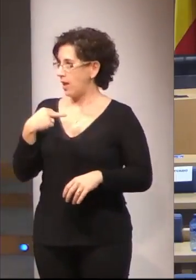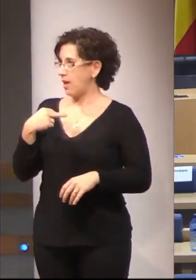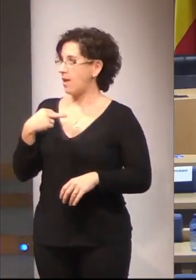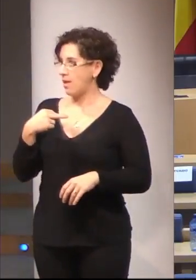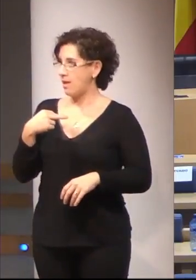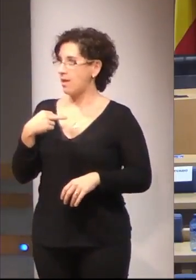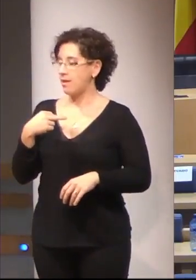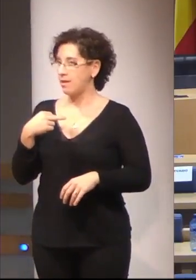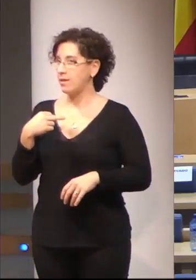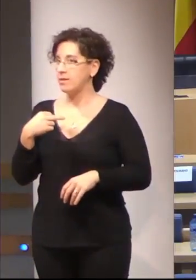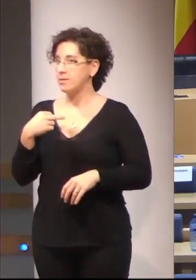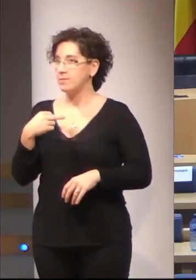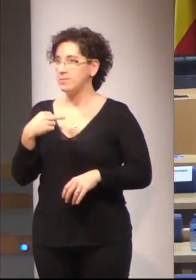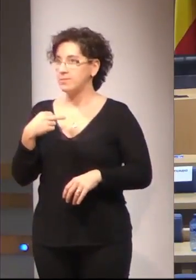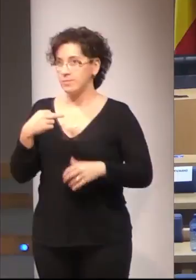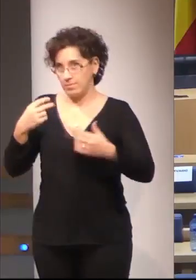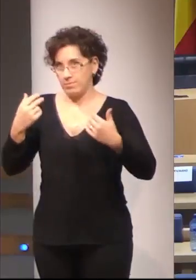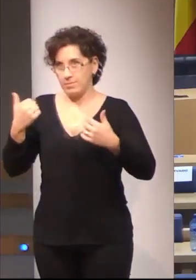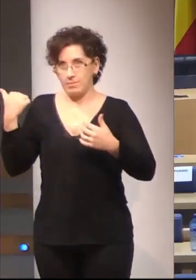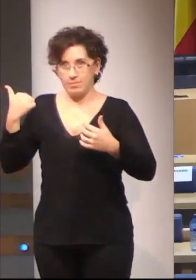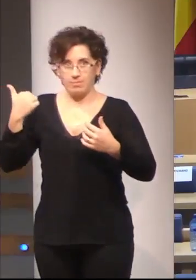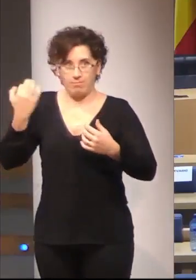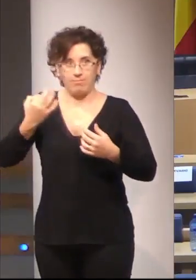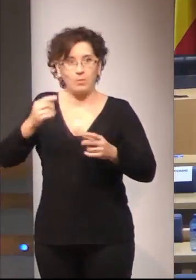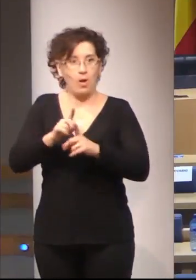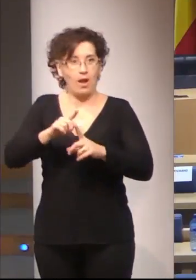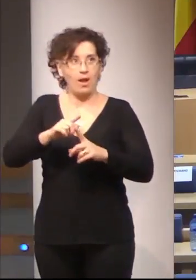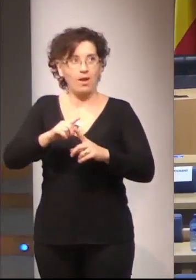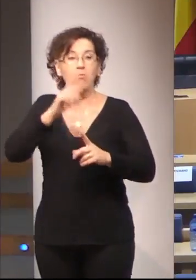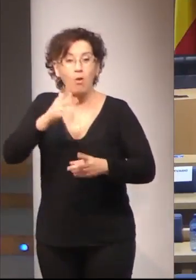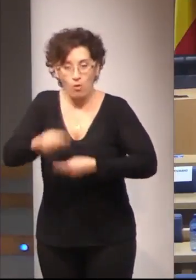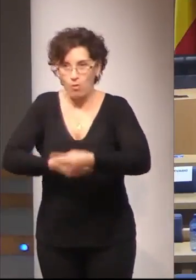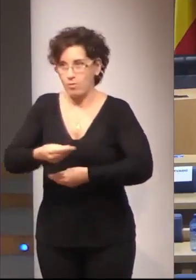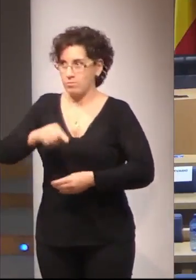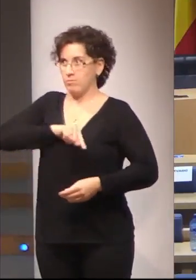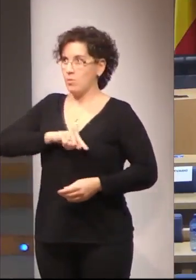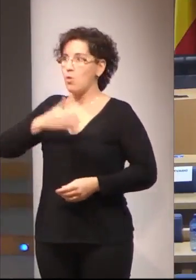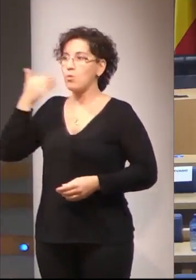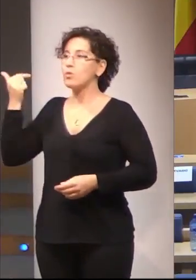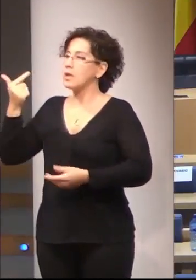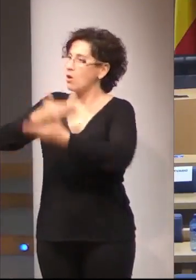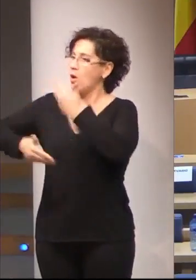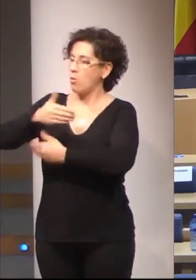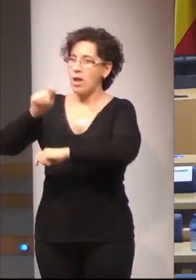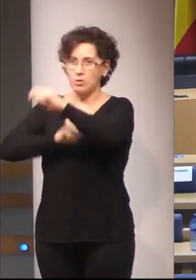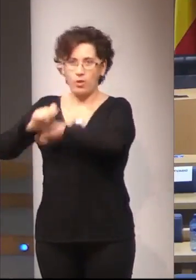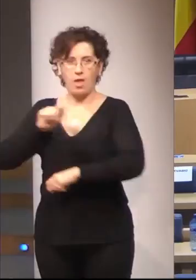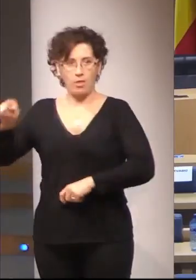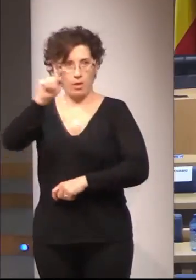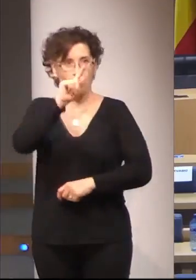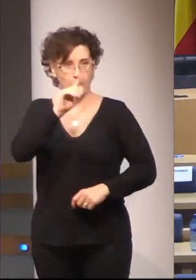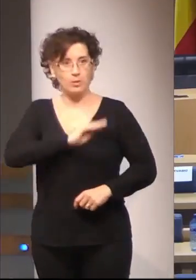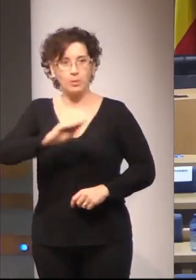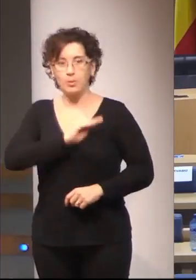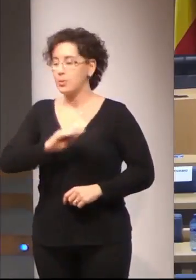de cuyo mérito ya se siente muy orgullosa, colabora con numerosas asociaciones, la verdad que el número de